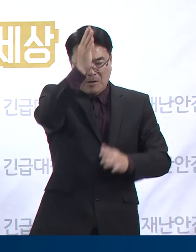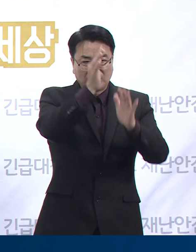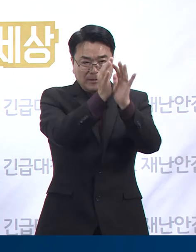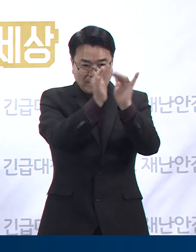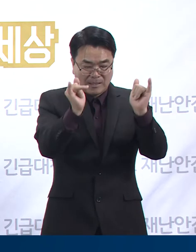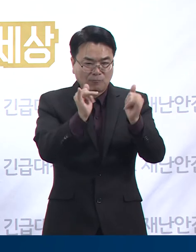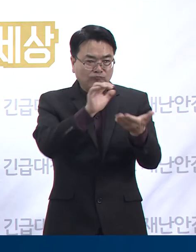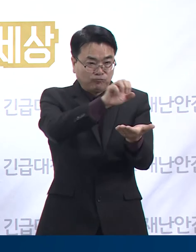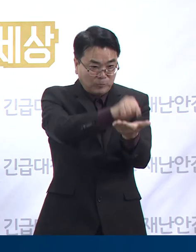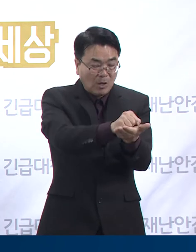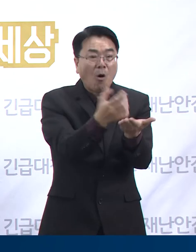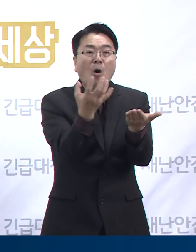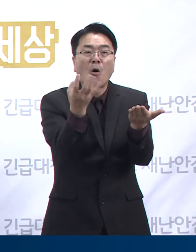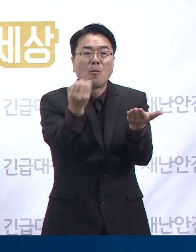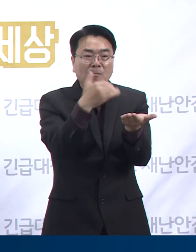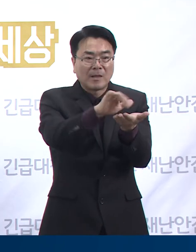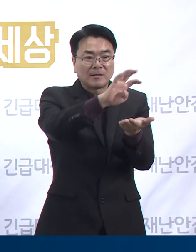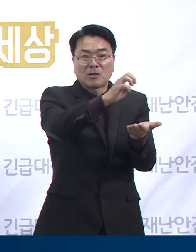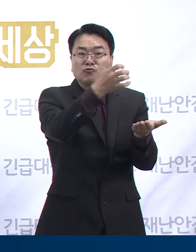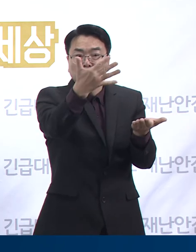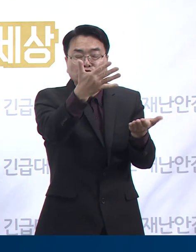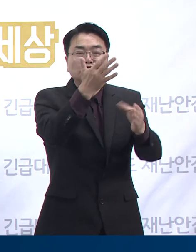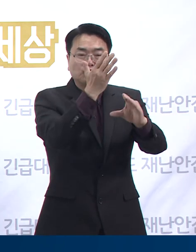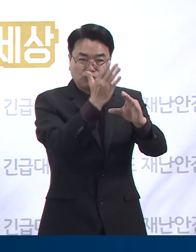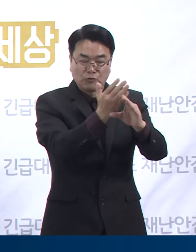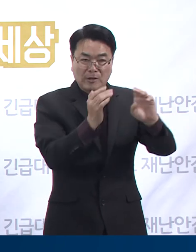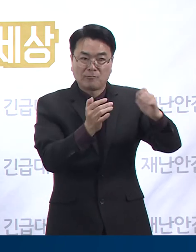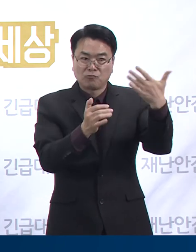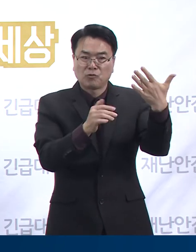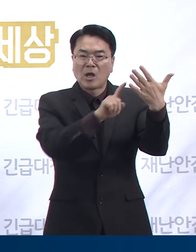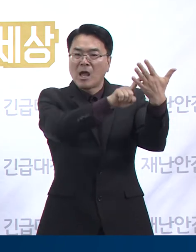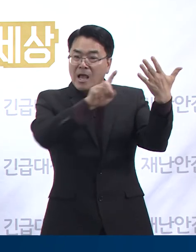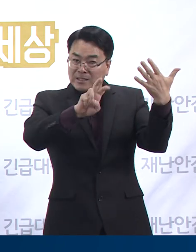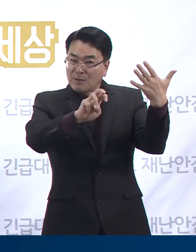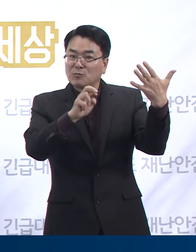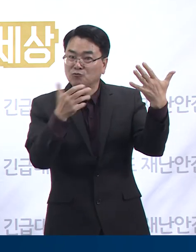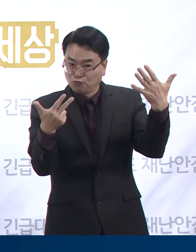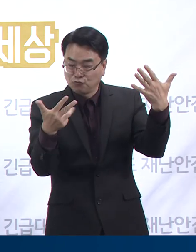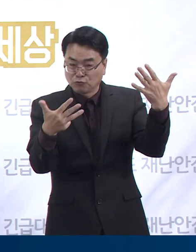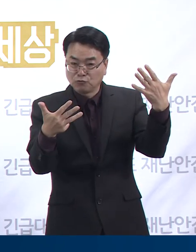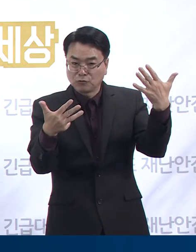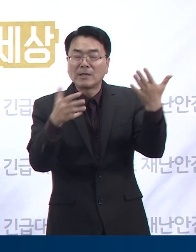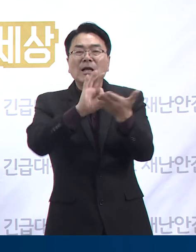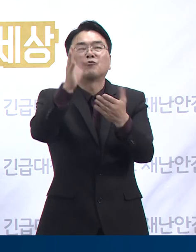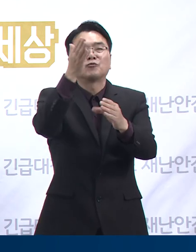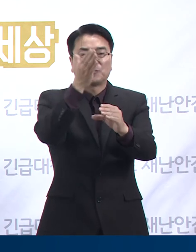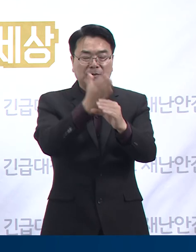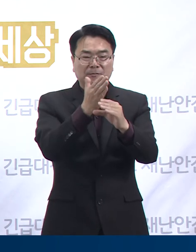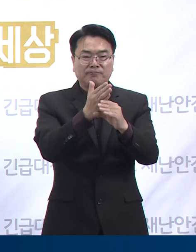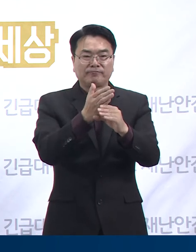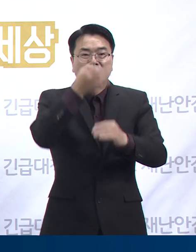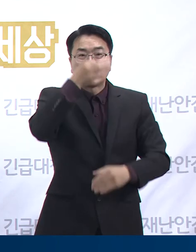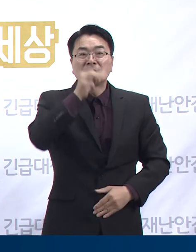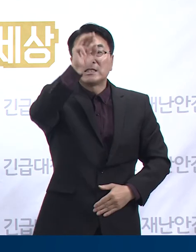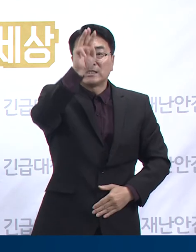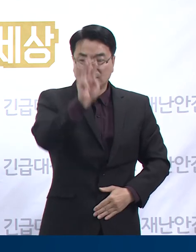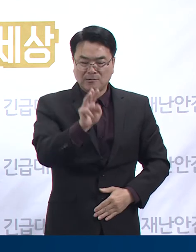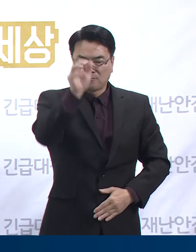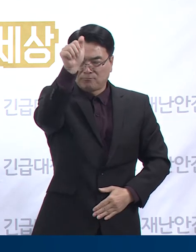도내 확보된 49개 병상 중 39개를 사용 중에 있습니다. 이천시에 소재한 제3호